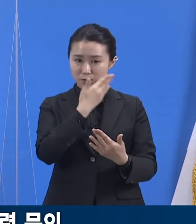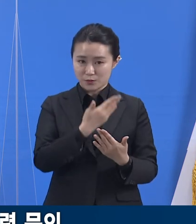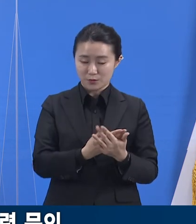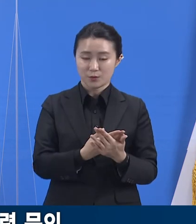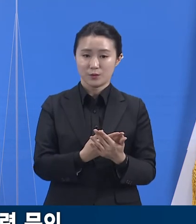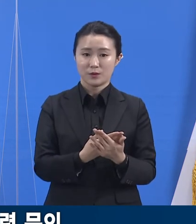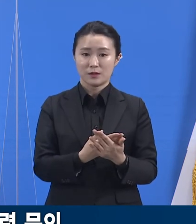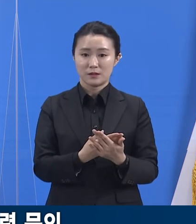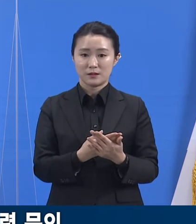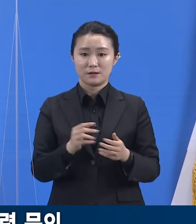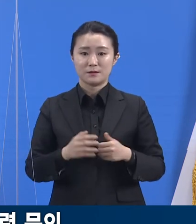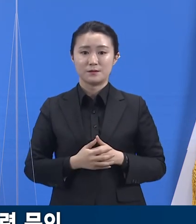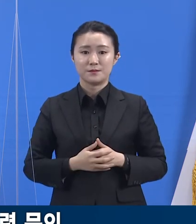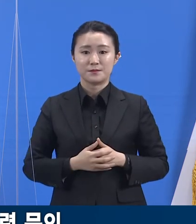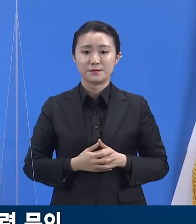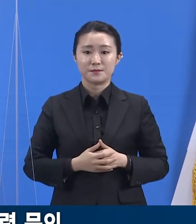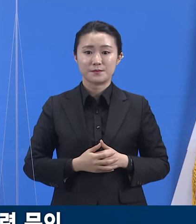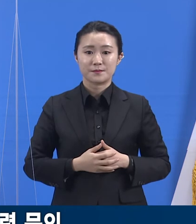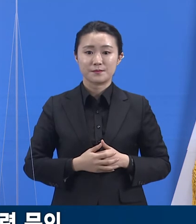가겠습니다.